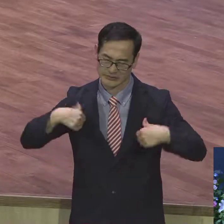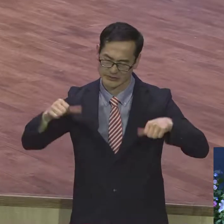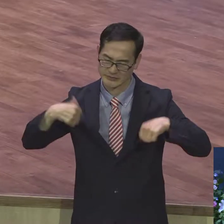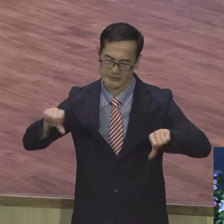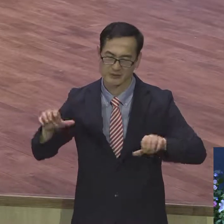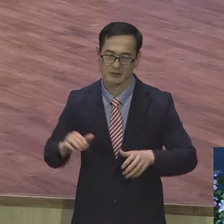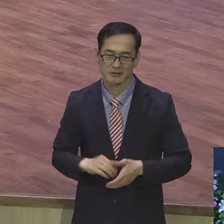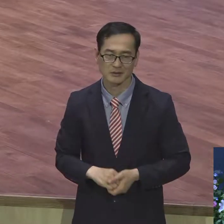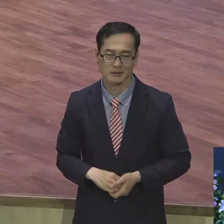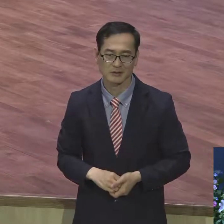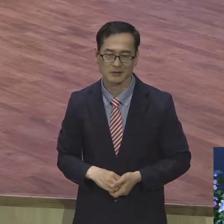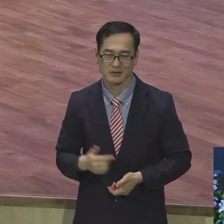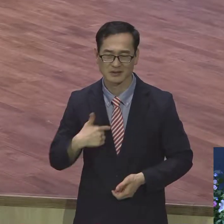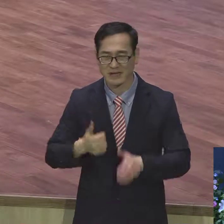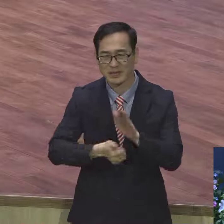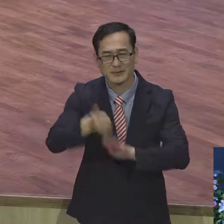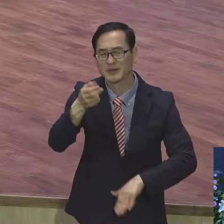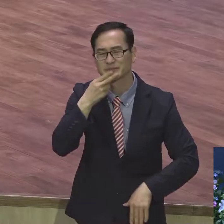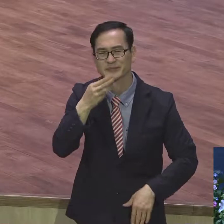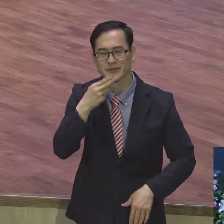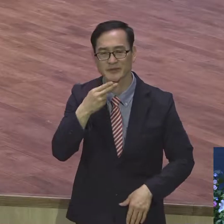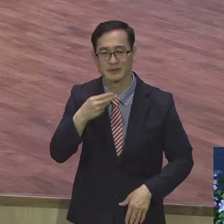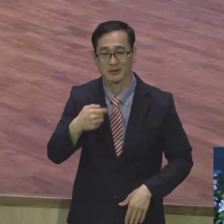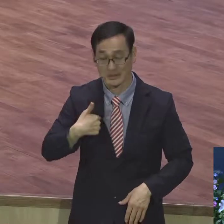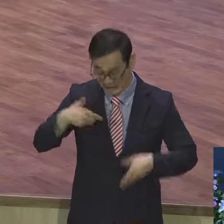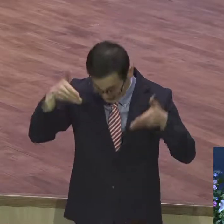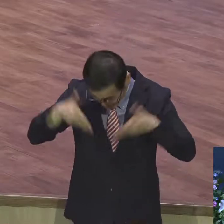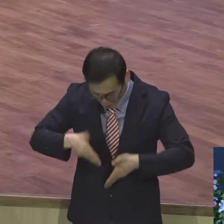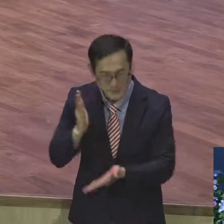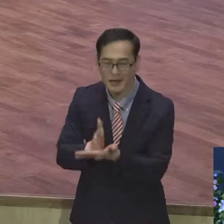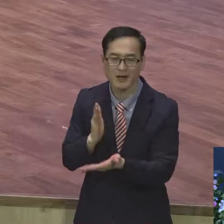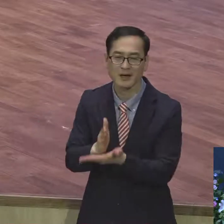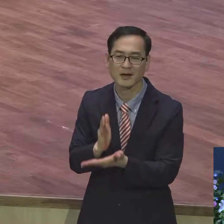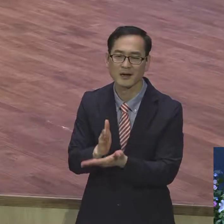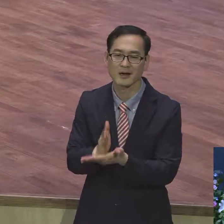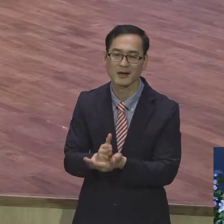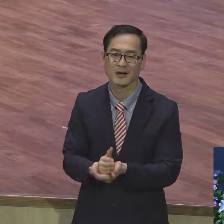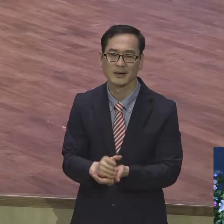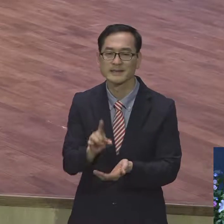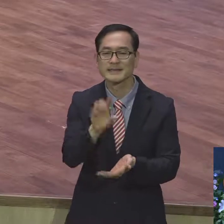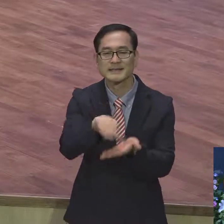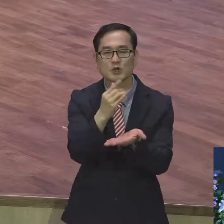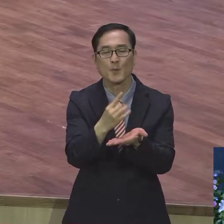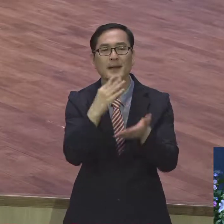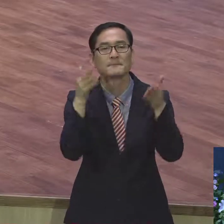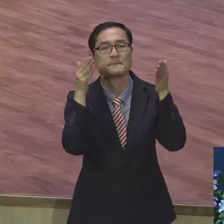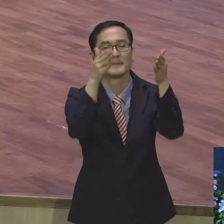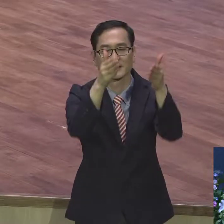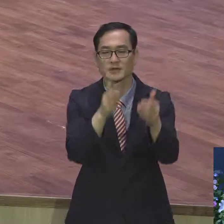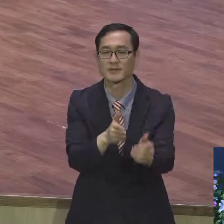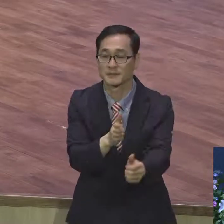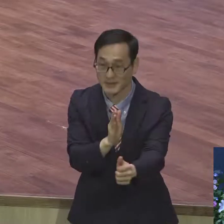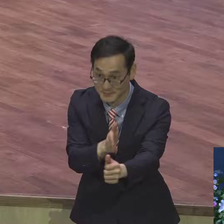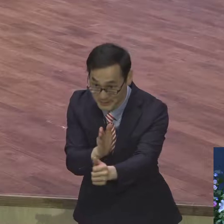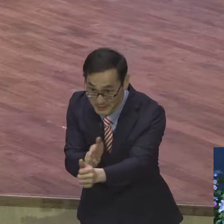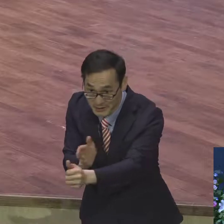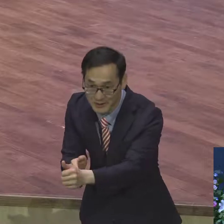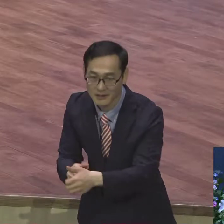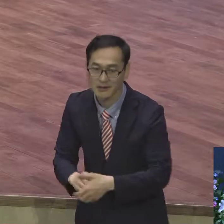없구나. 자기를 바라보면 그래요. 여러분 언제나 그리스도 바라보시바랍니다. 그리스도를 바라보니까 자기를 바라보는